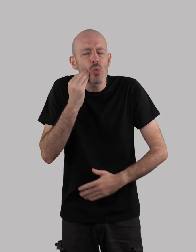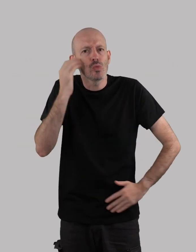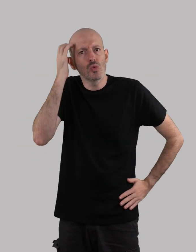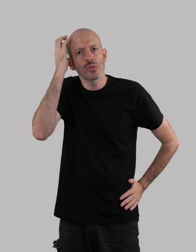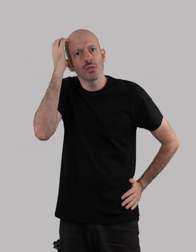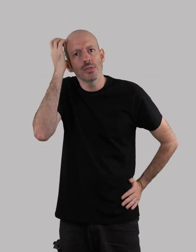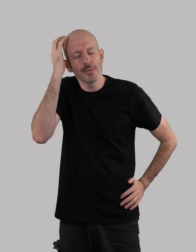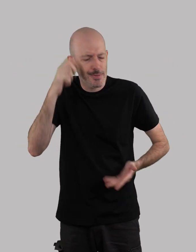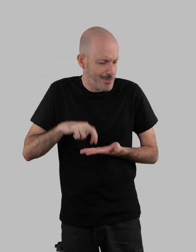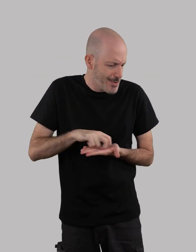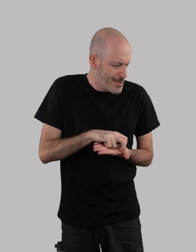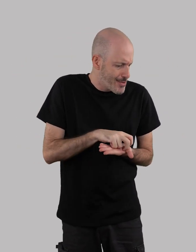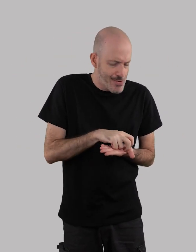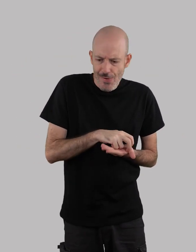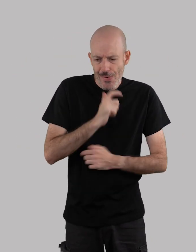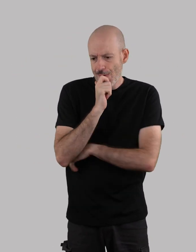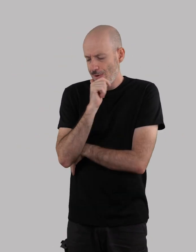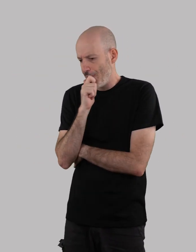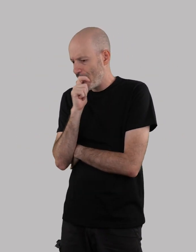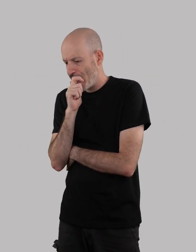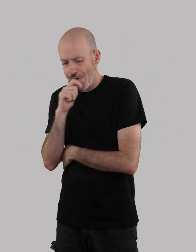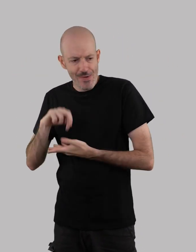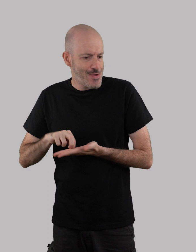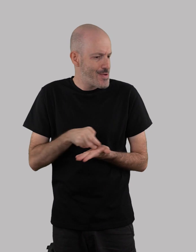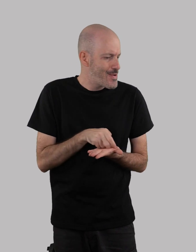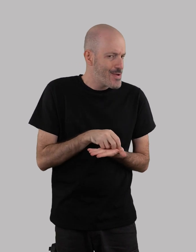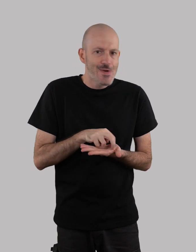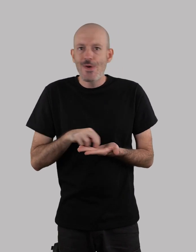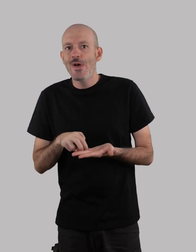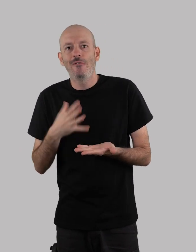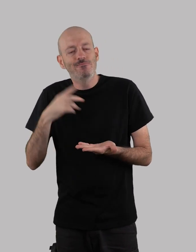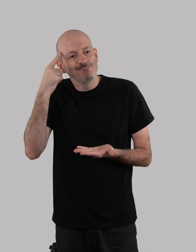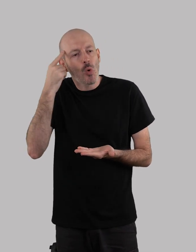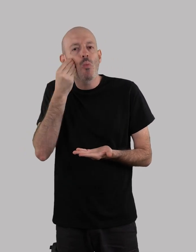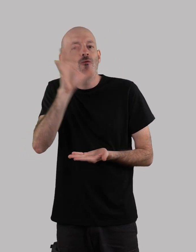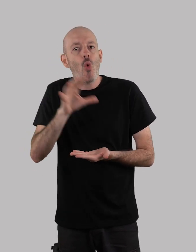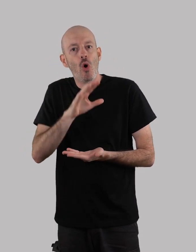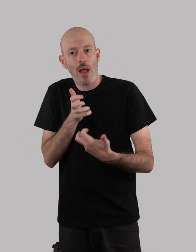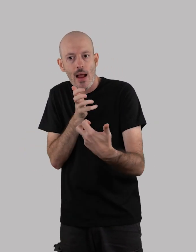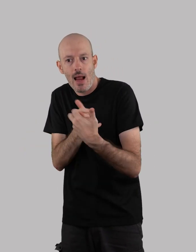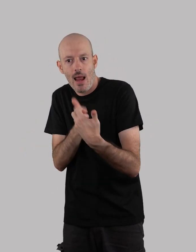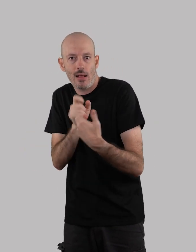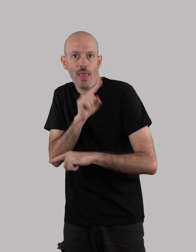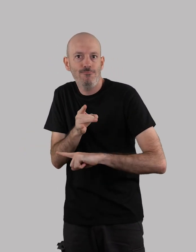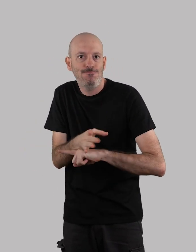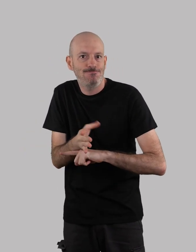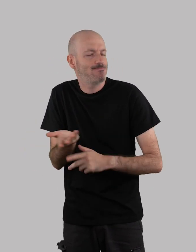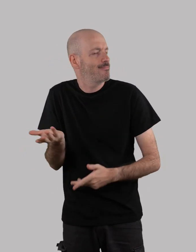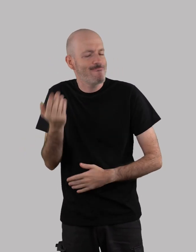nesta região? Disse o comandante. Começou a andar de um lado para o outro e a pensar como podia combater tantos soldados.